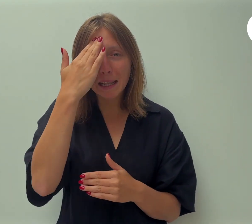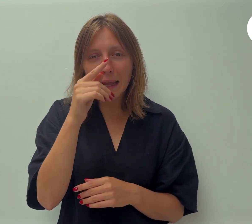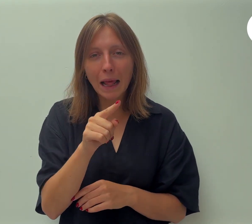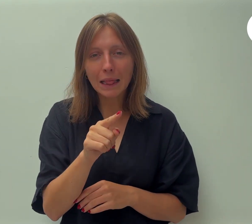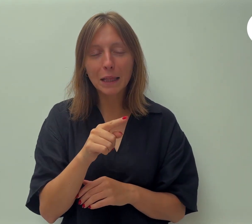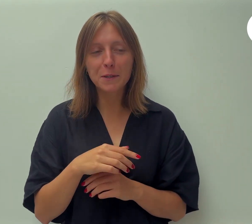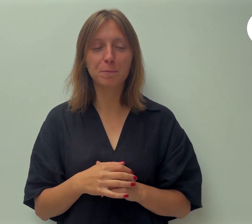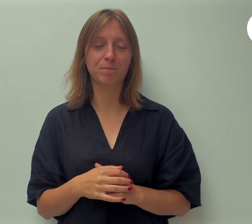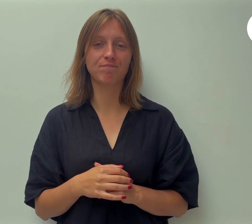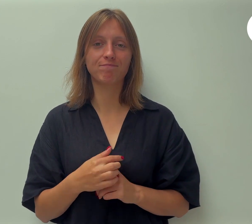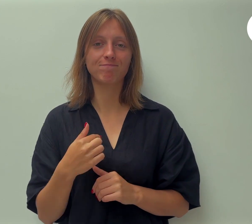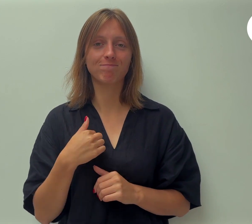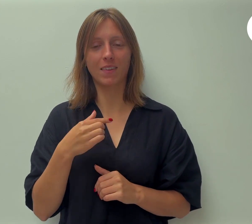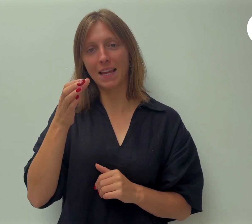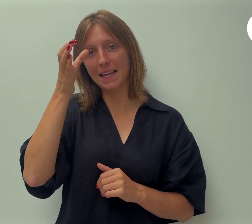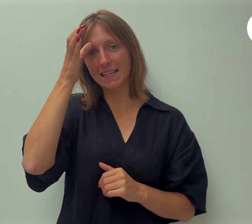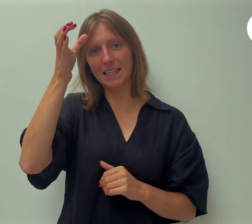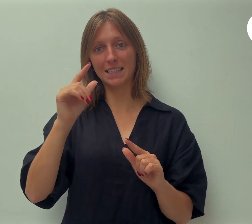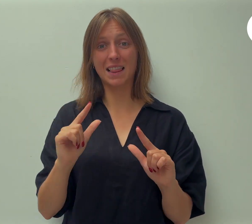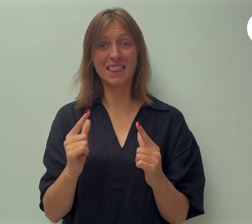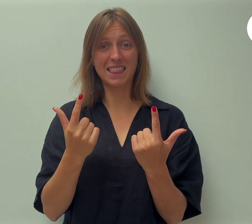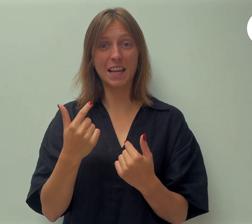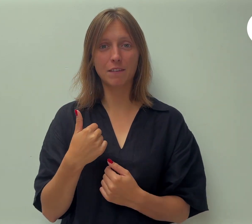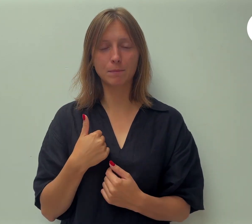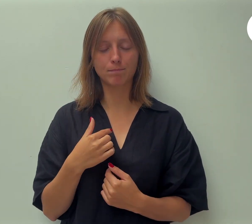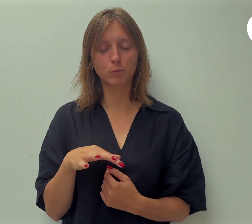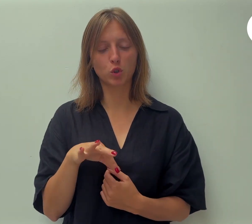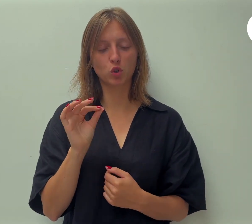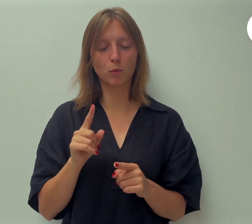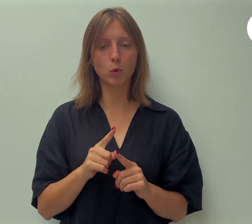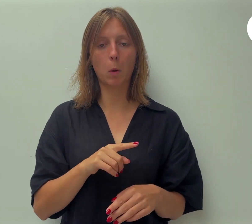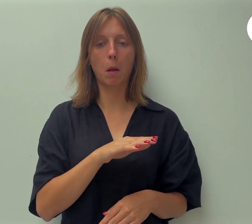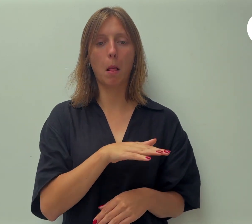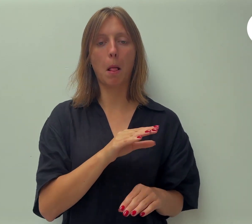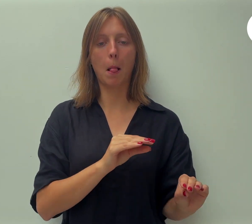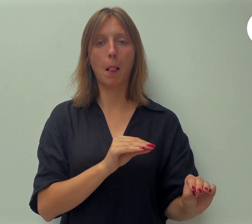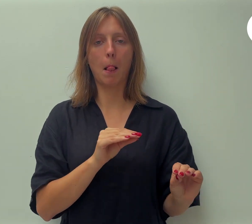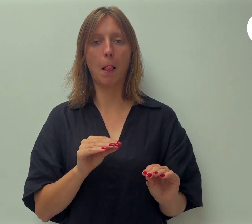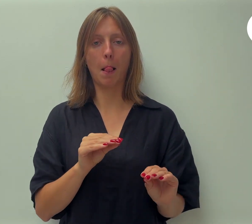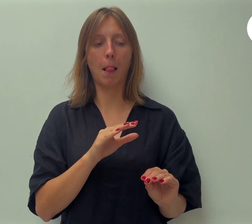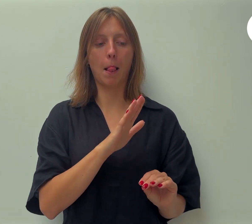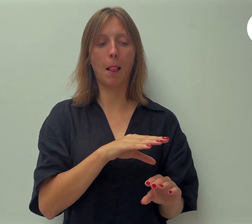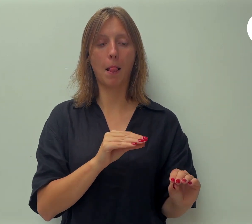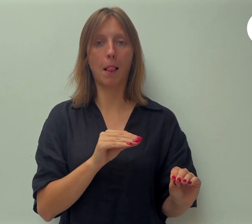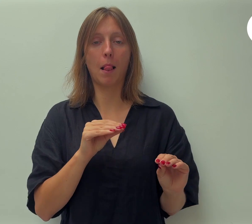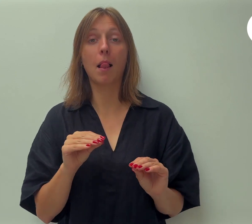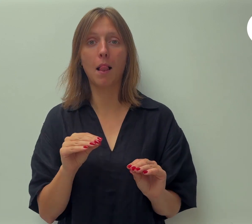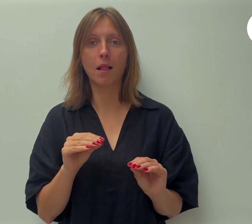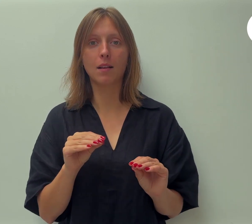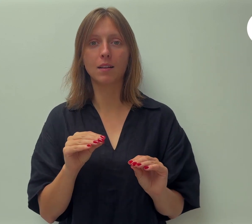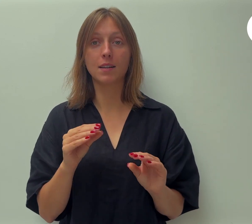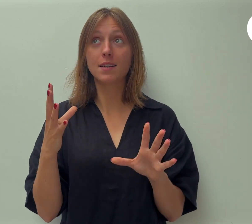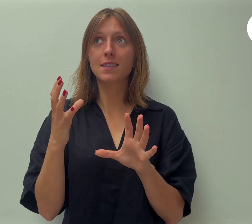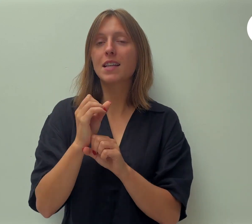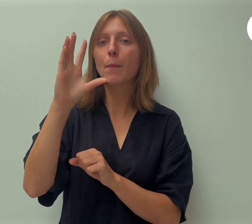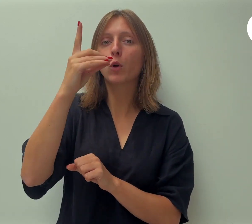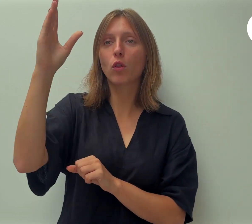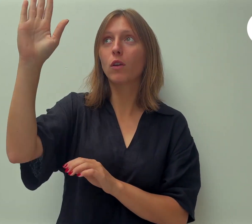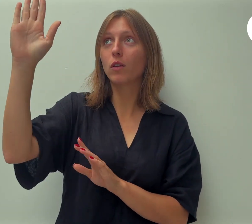Ook in mijn christelijke leven drukte ik wel eens op die snoesknop. En stelde ik mijn wanden met God uit. Ook